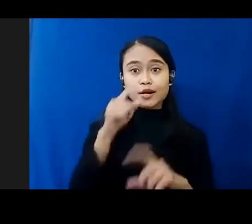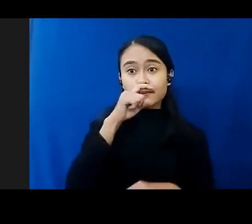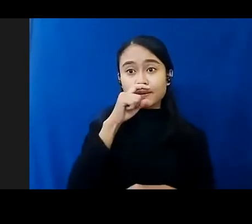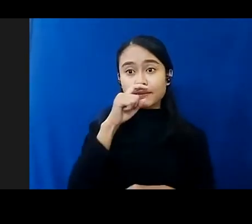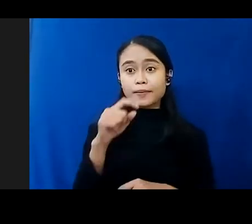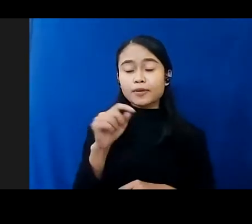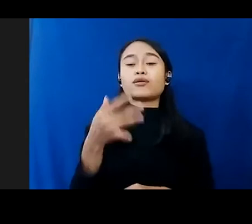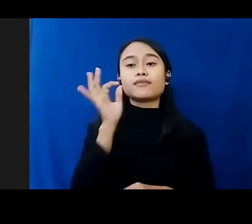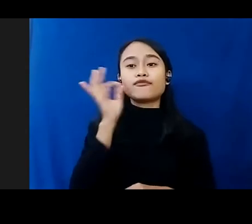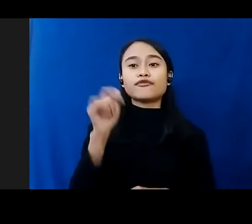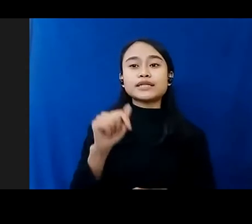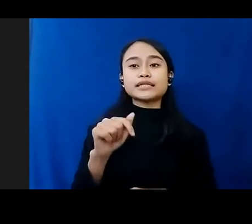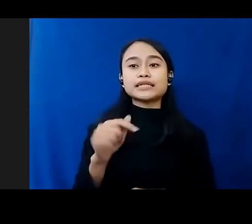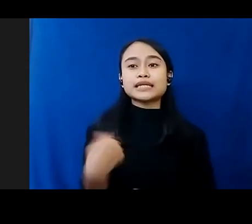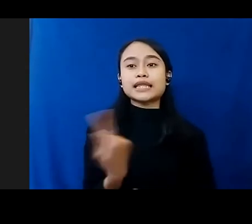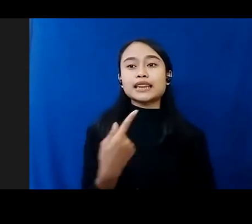Ini Kita Akan